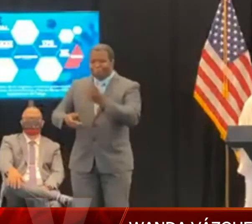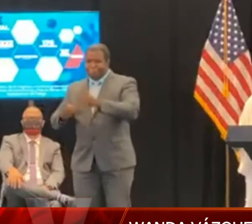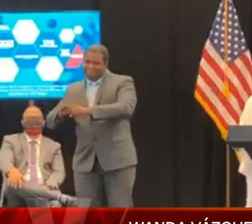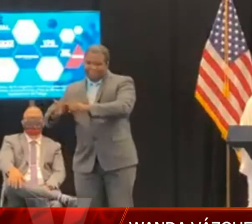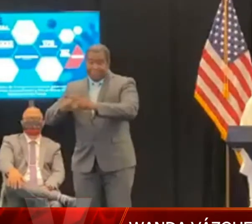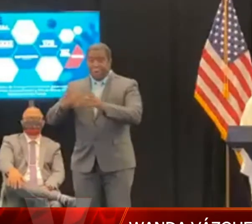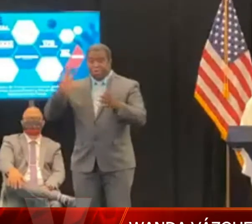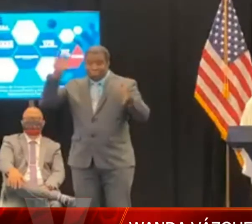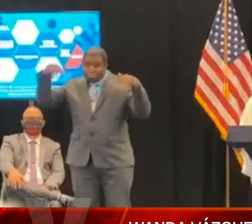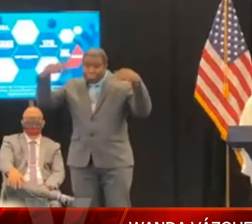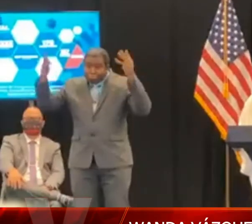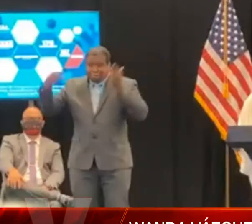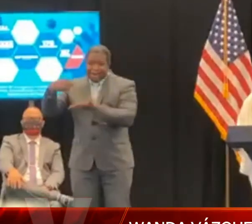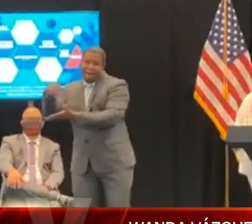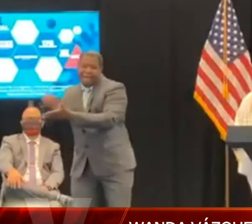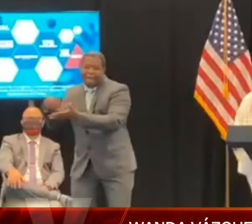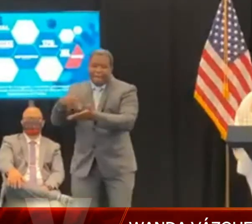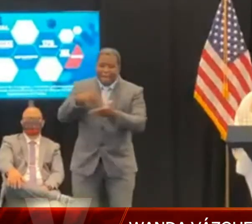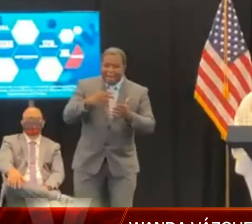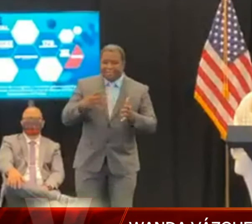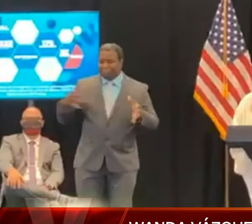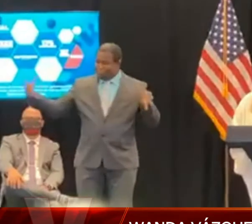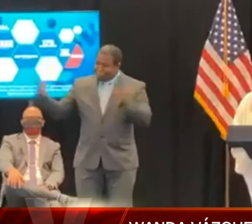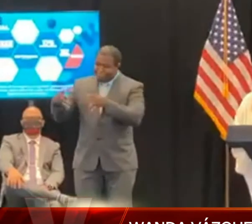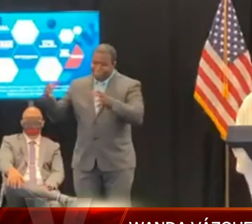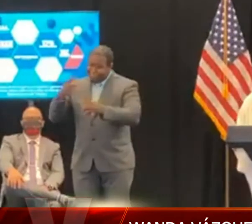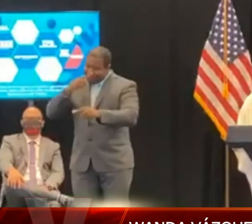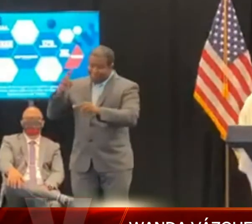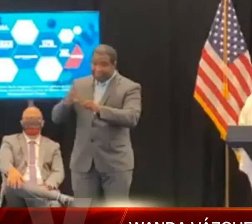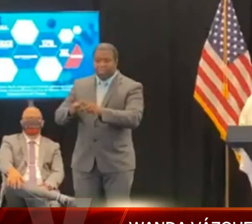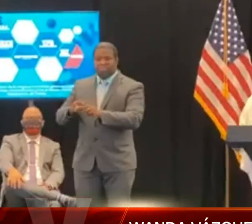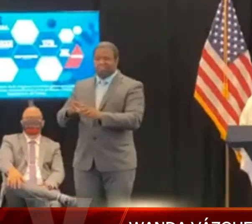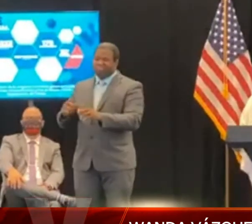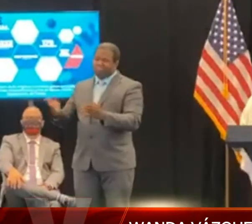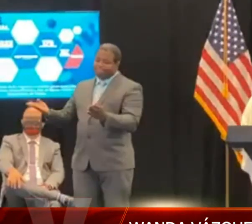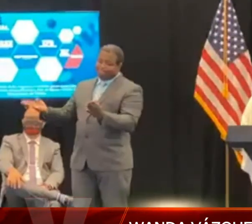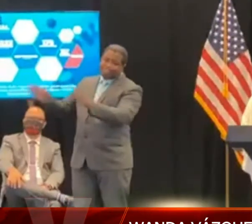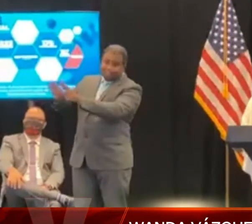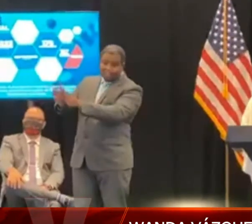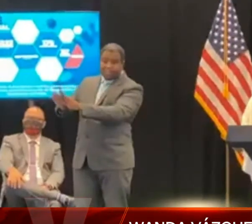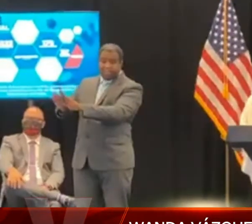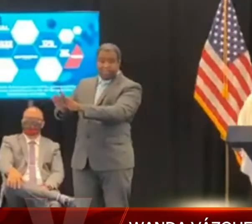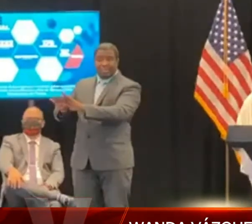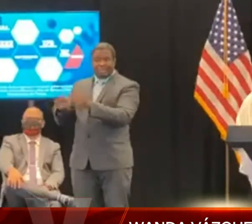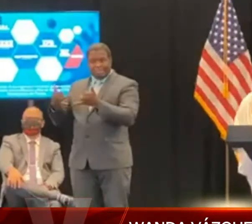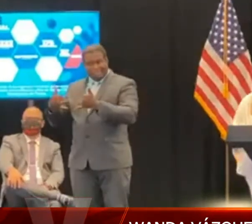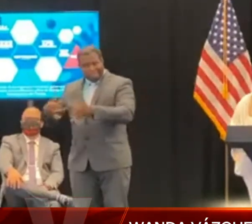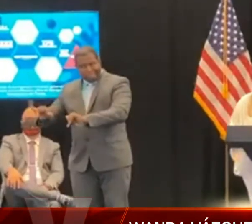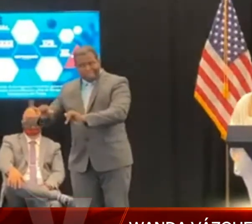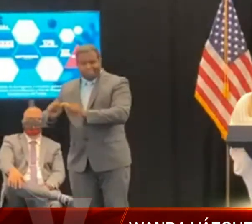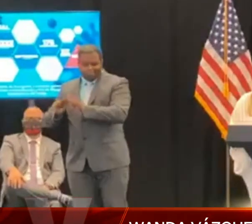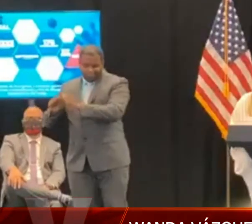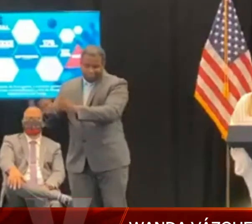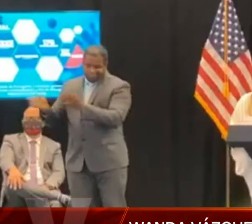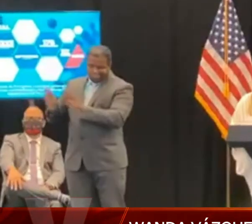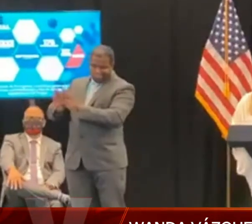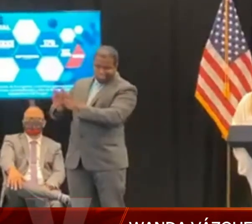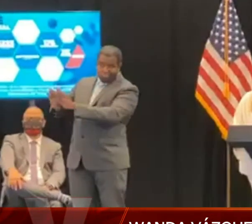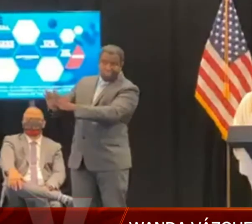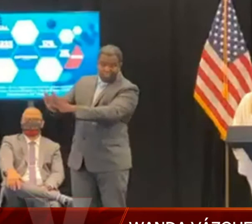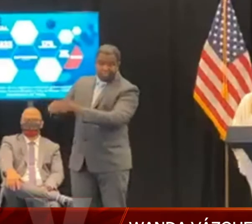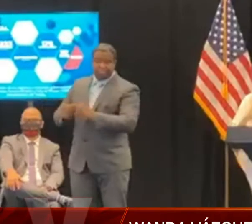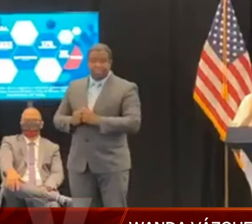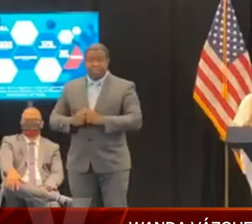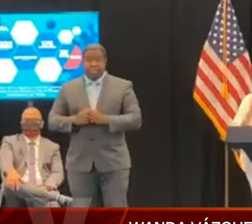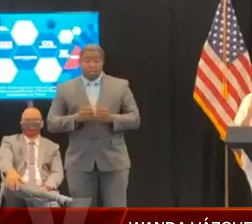alcohólicas hasta las 10 de la noche en restaurantes y supermercados. Es decir, ustedes saben que los